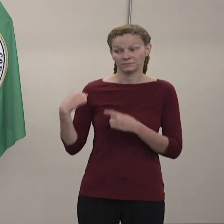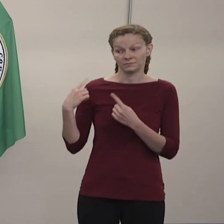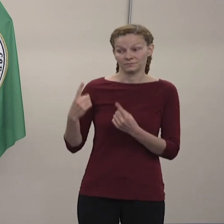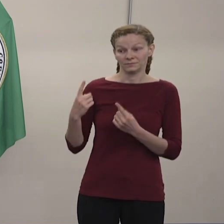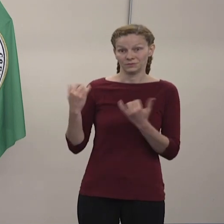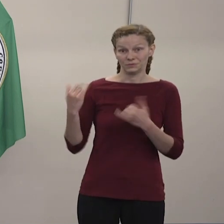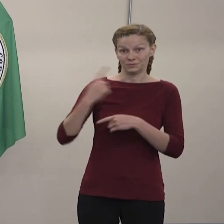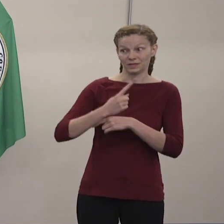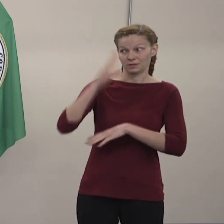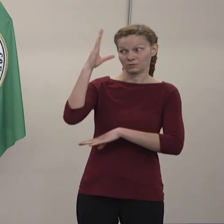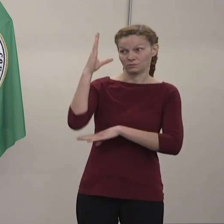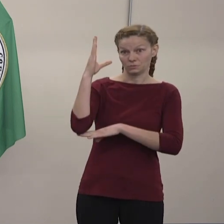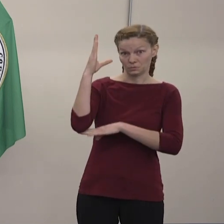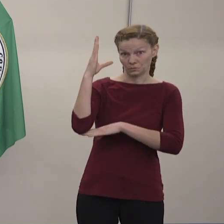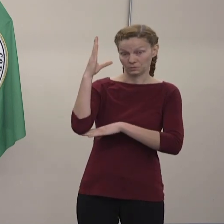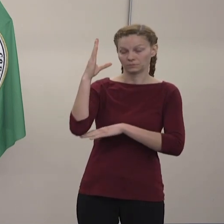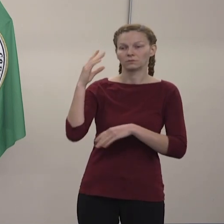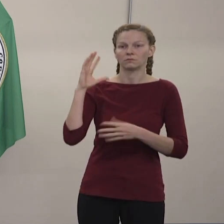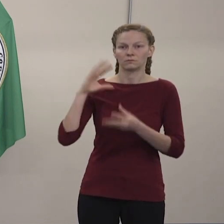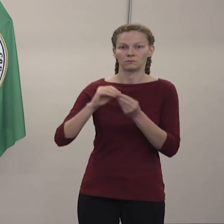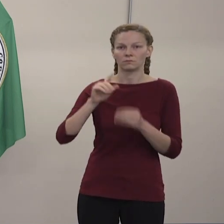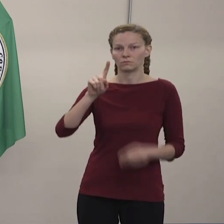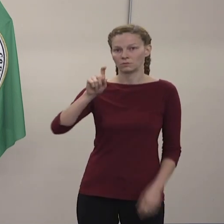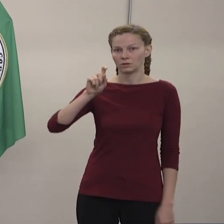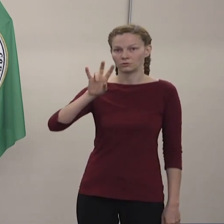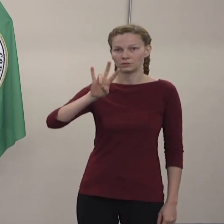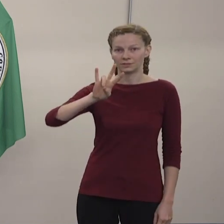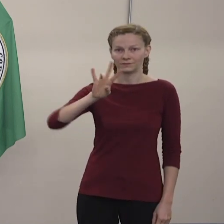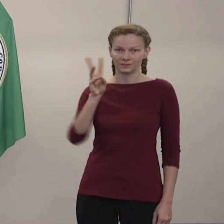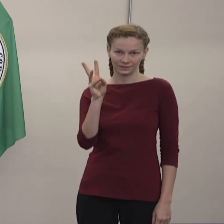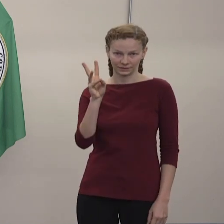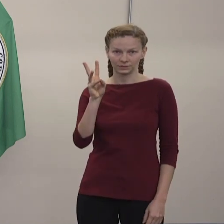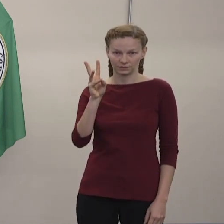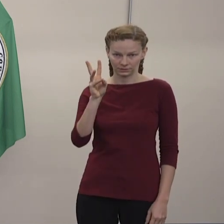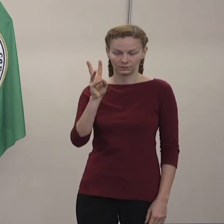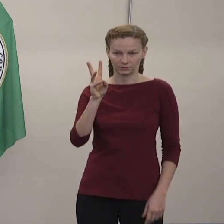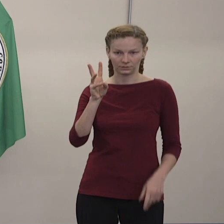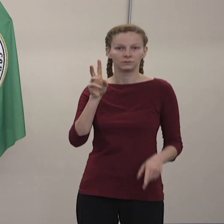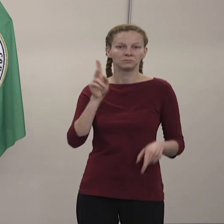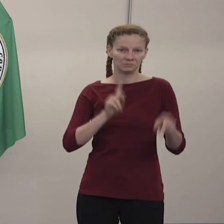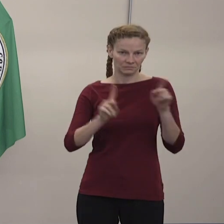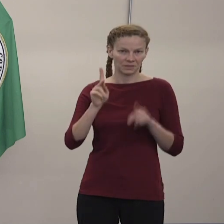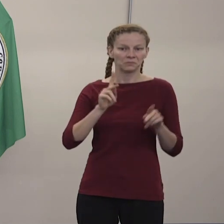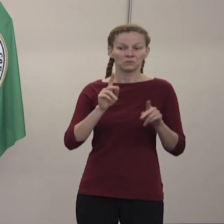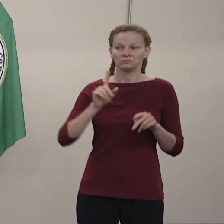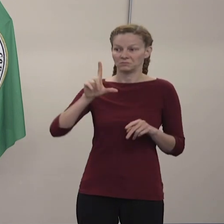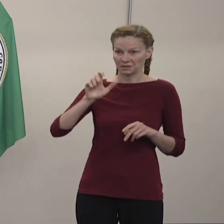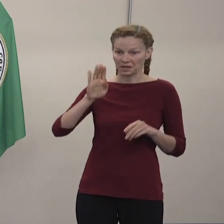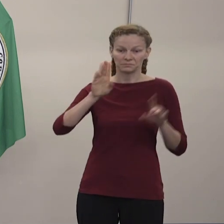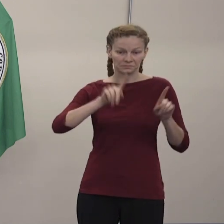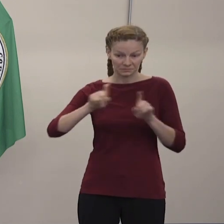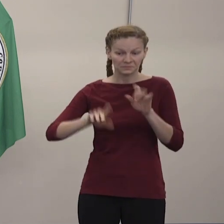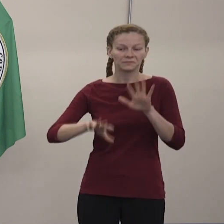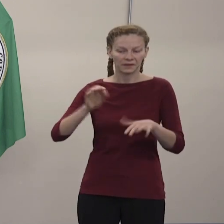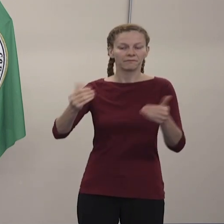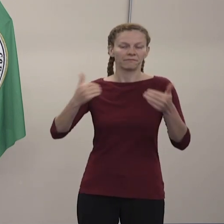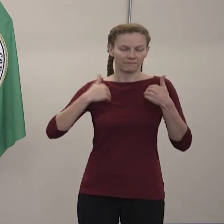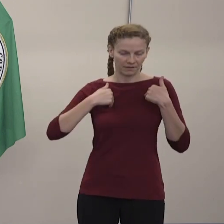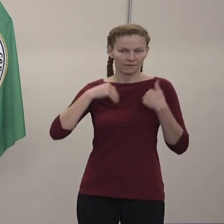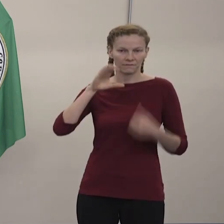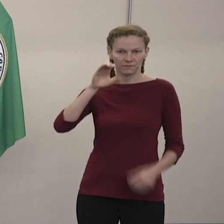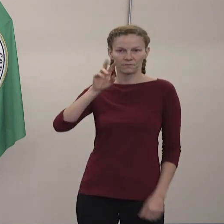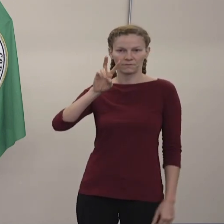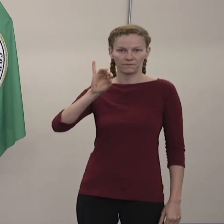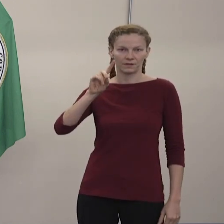Ha habido 167 casos confirmados por el COVID-19 en el condado de